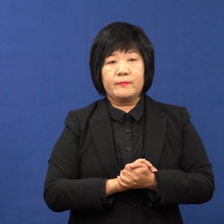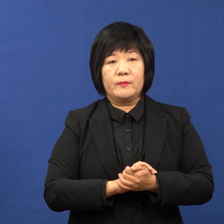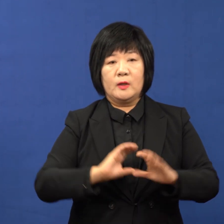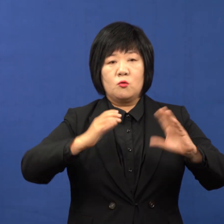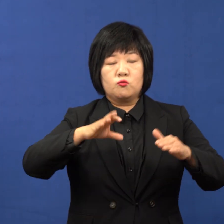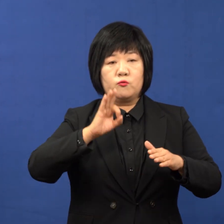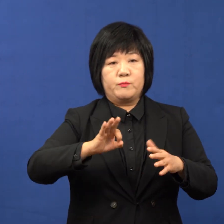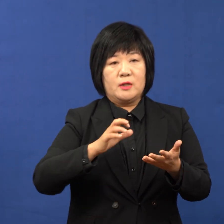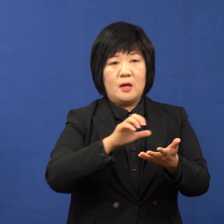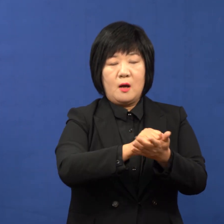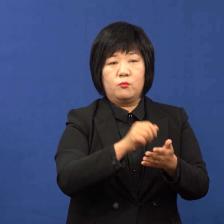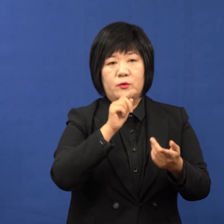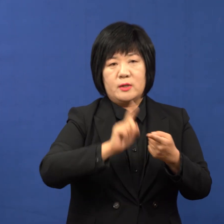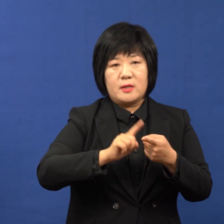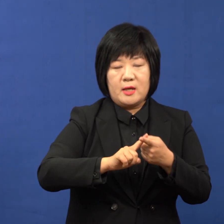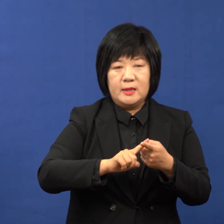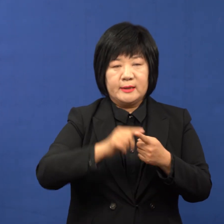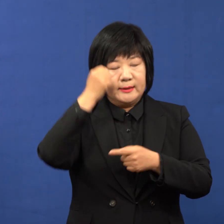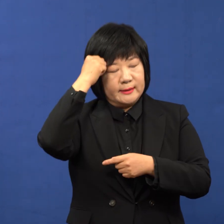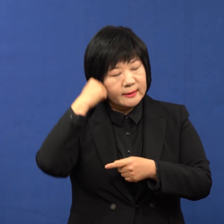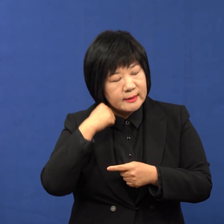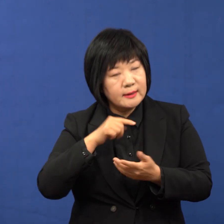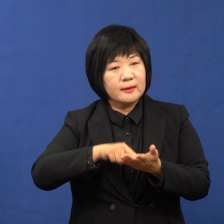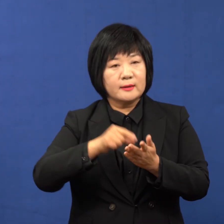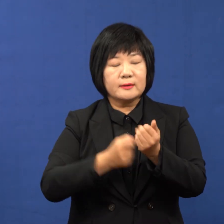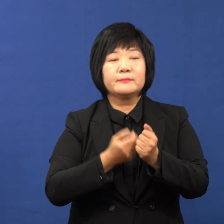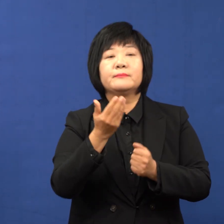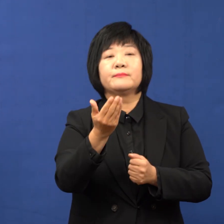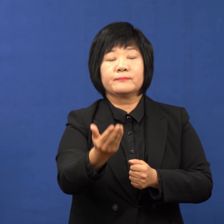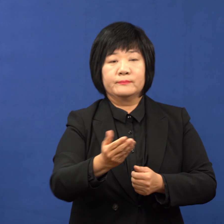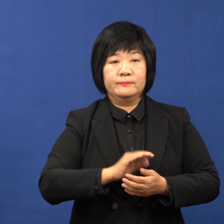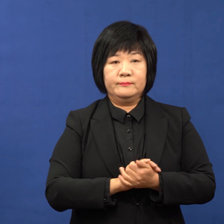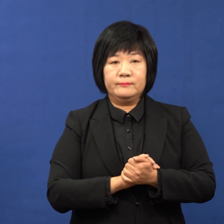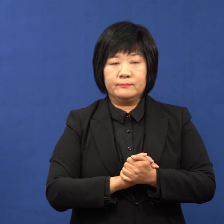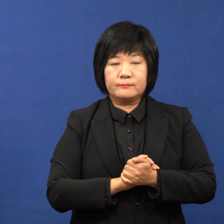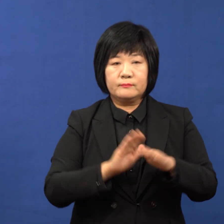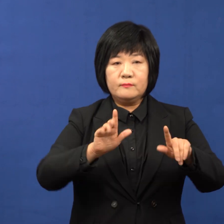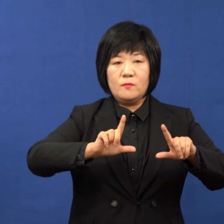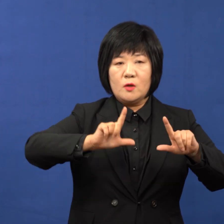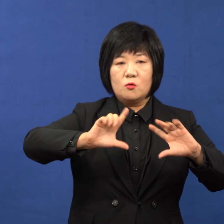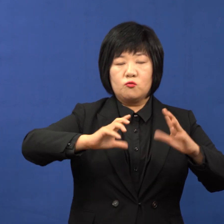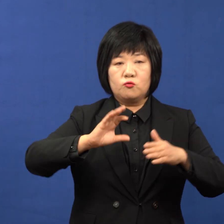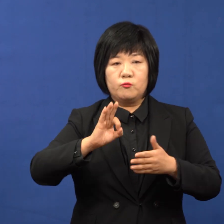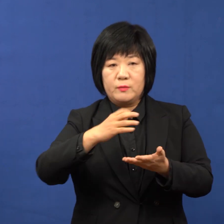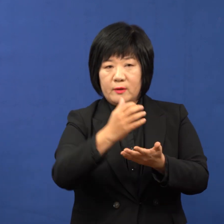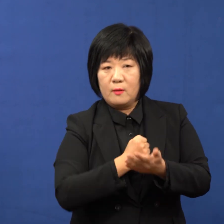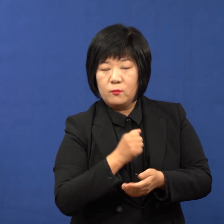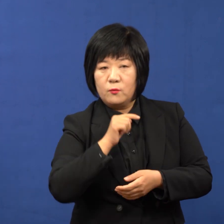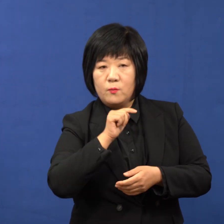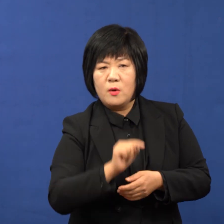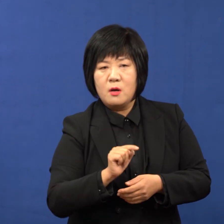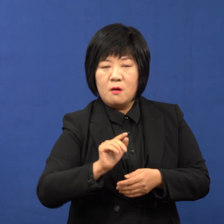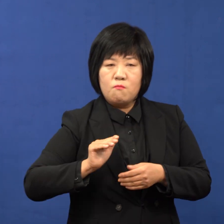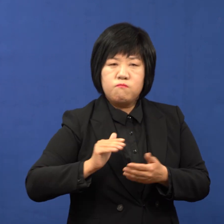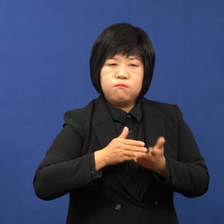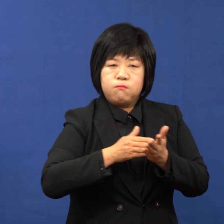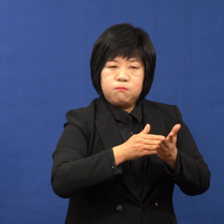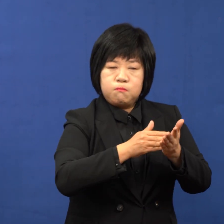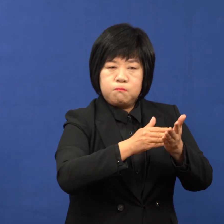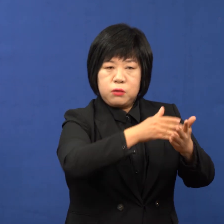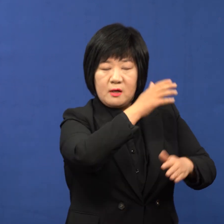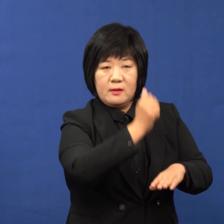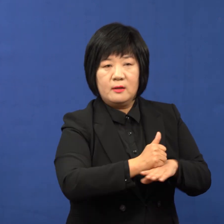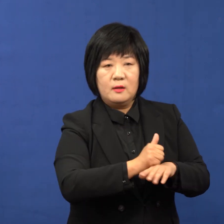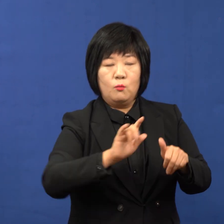국비 확보에 대한 소외를 간략히 말씀을 드리겠습니다. 올해 국비 확보는 우리 탄탄한 방어 논리와